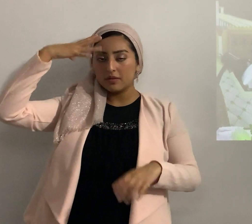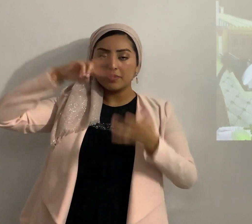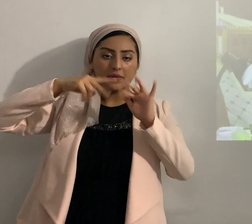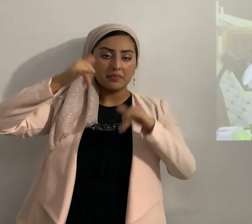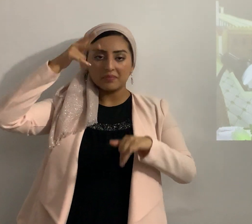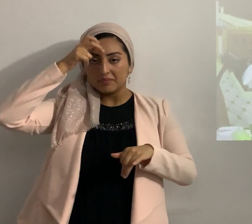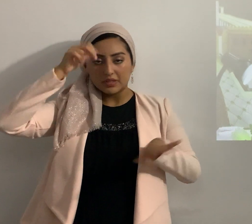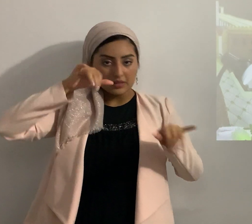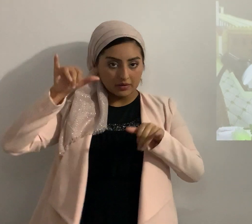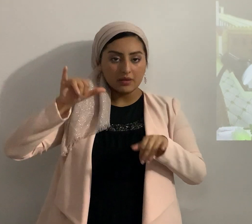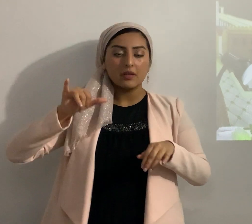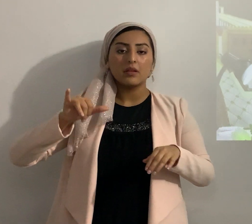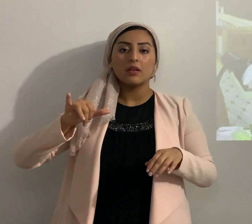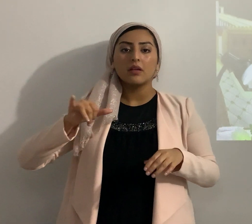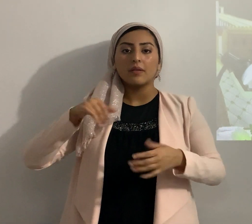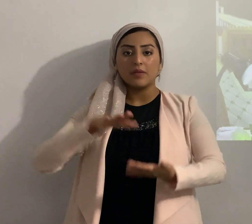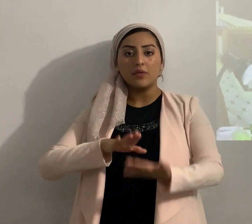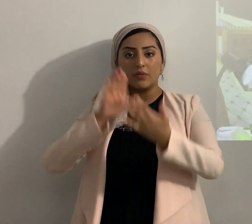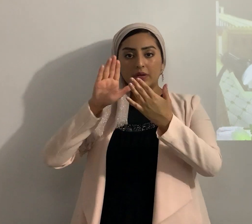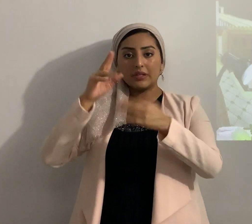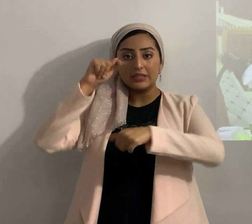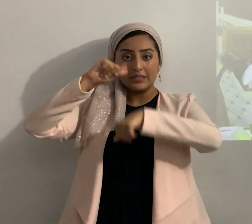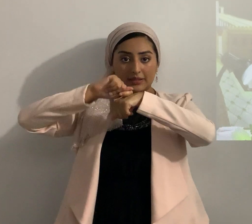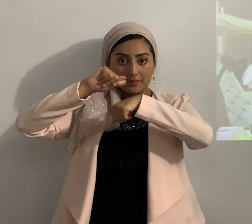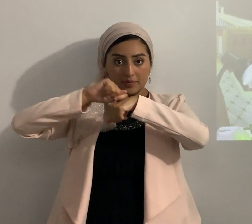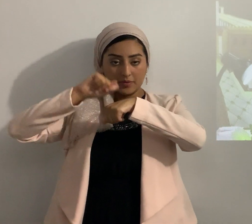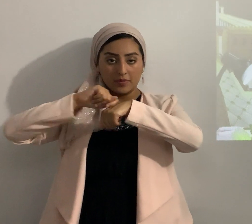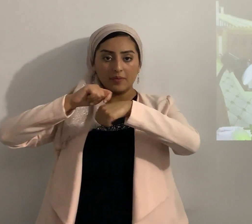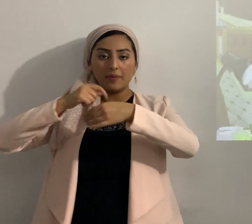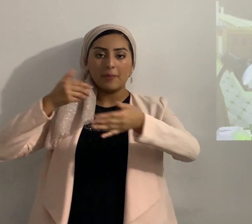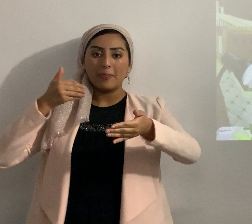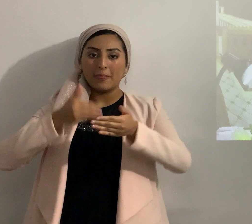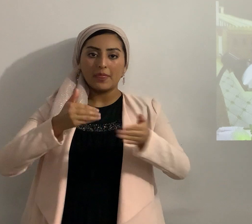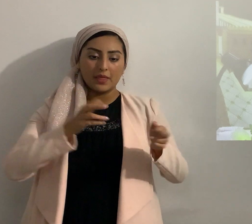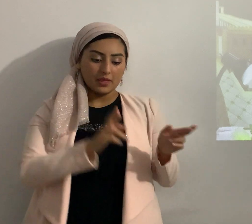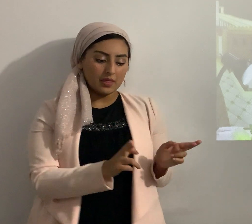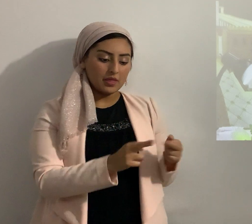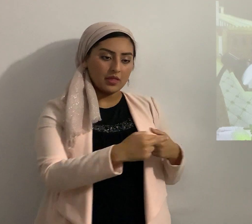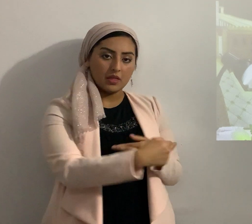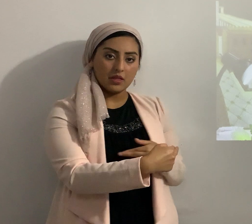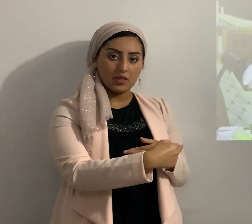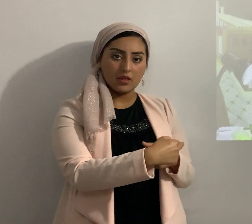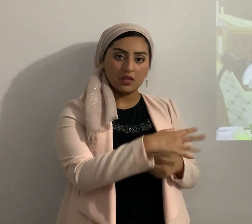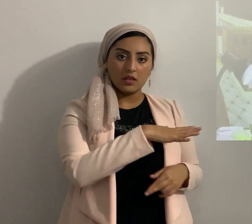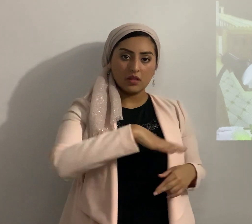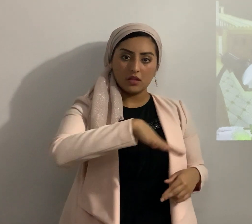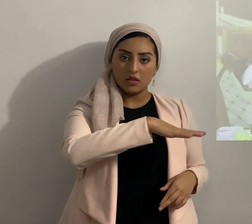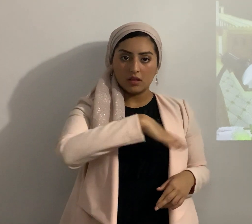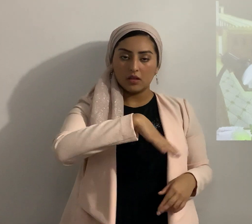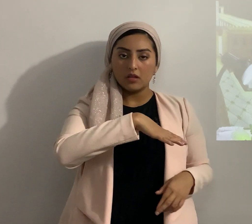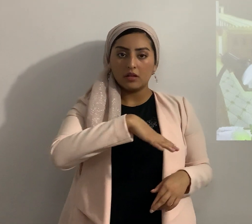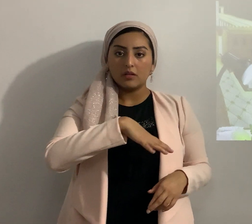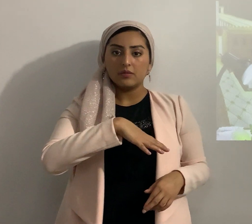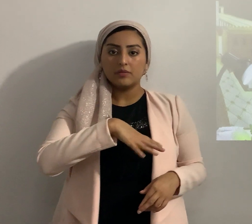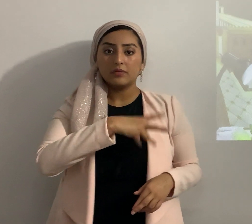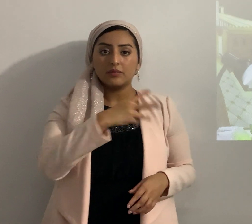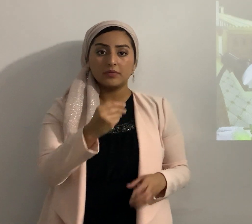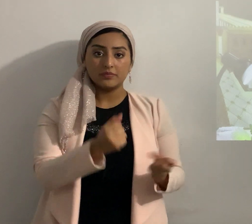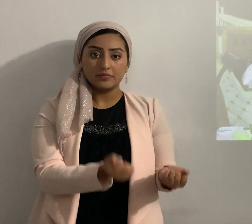a la entrada del templo de Yahweh junto a la cámara de Natán Melech Eunuco el cual tenía a su cargo los ejidos y quemó al fuego los cargos